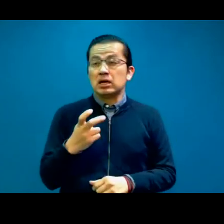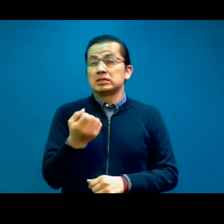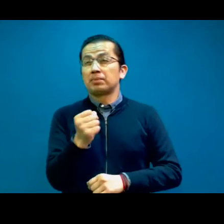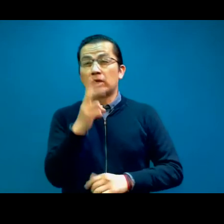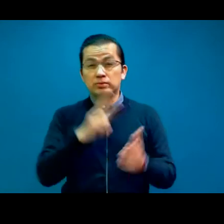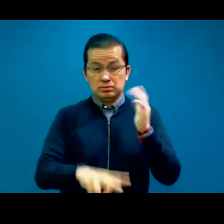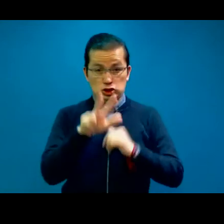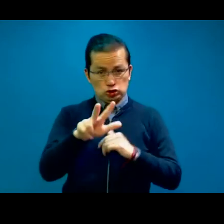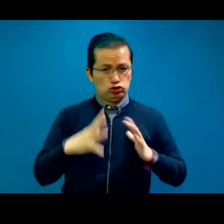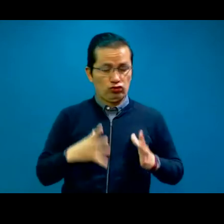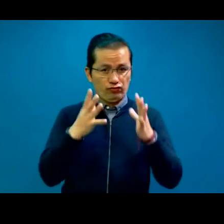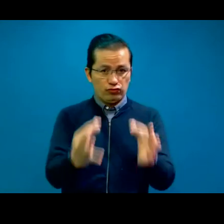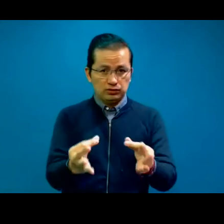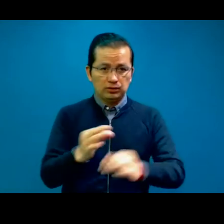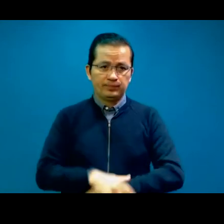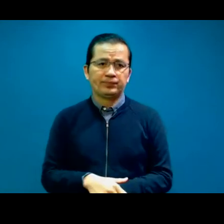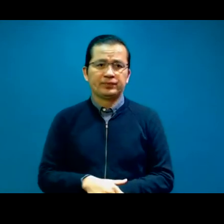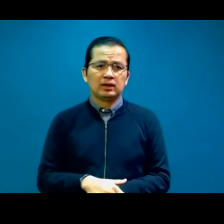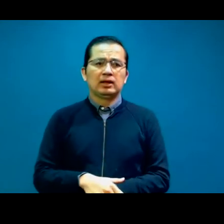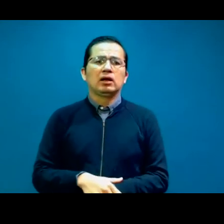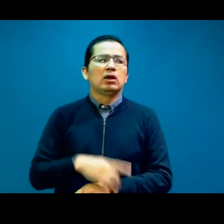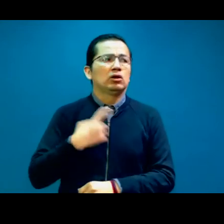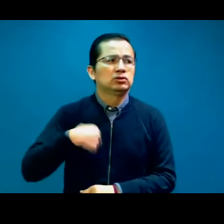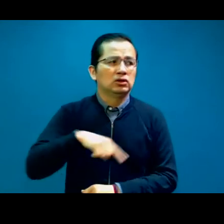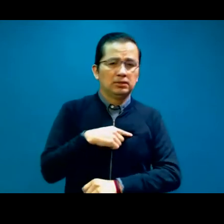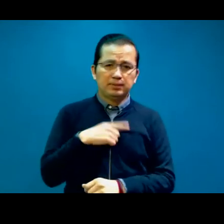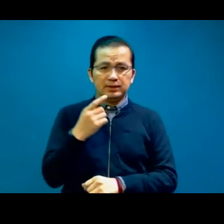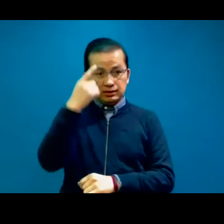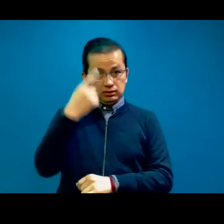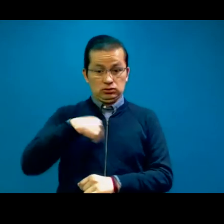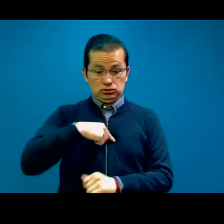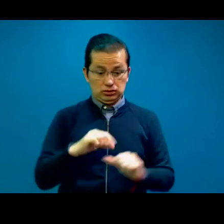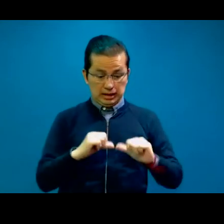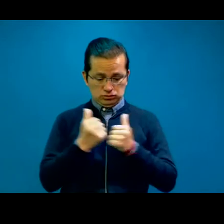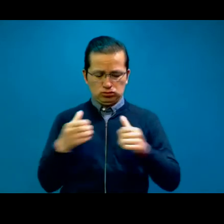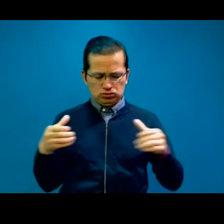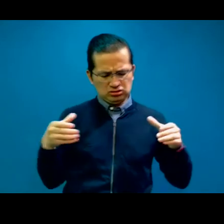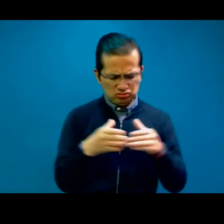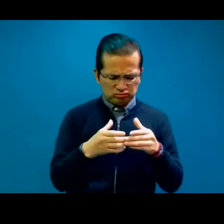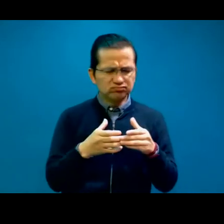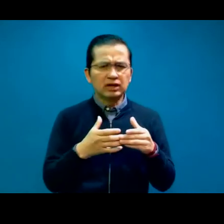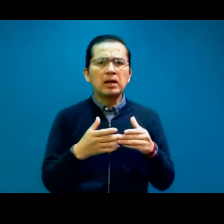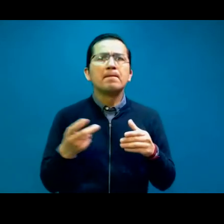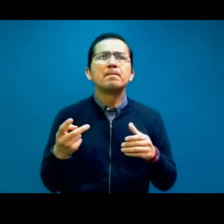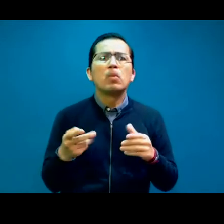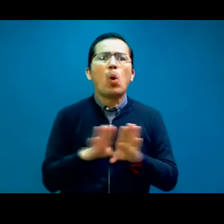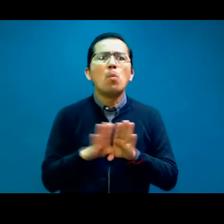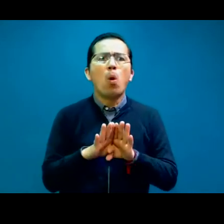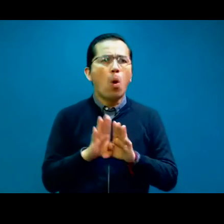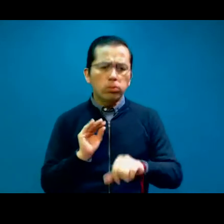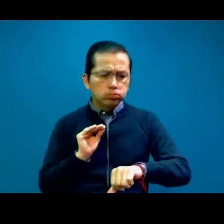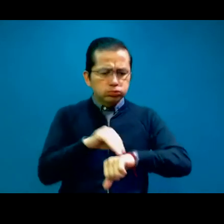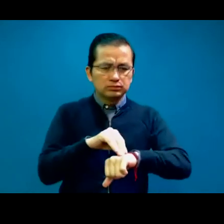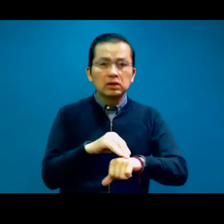Y nosotros rescatamos muchos de esta asociación el recorrido previo a